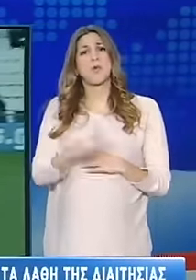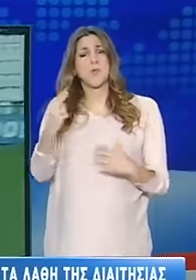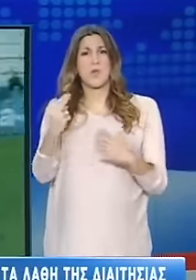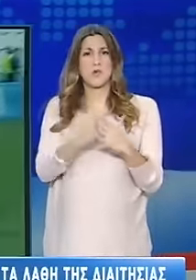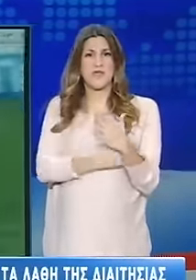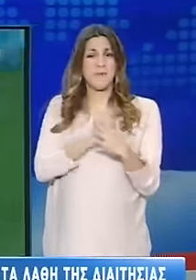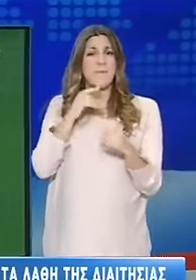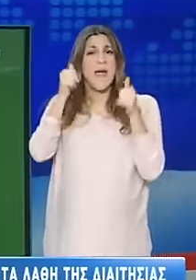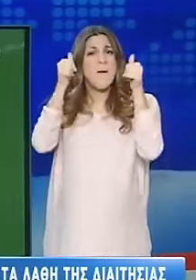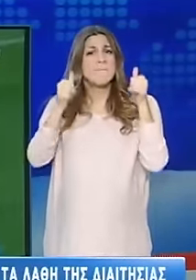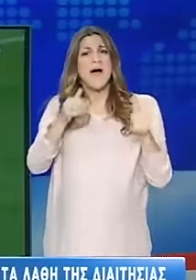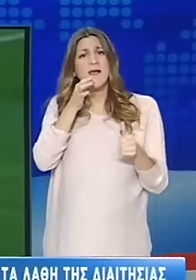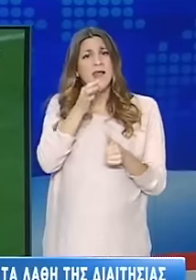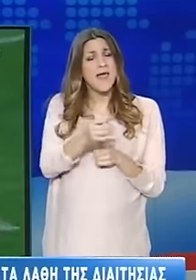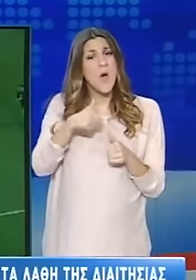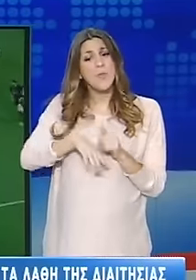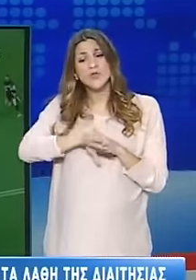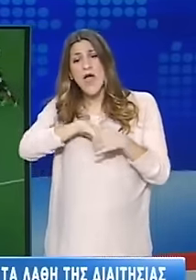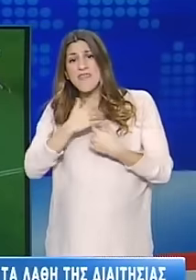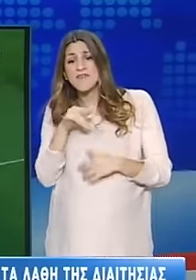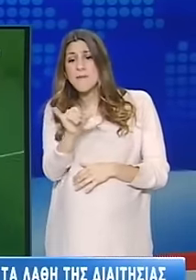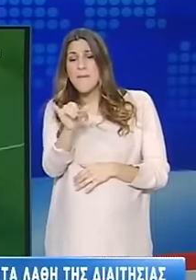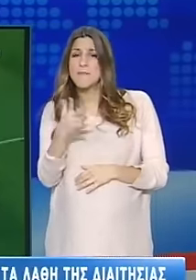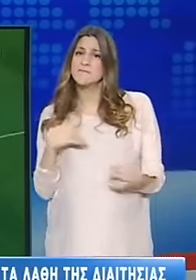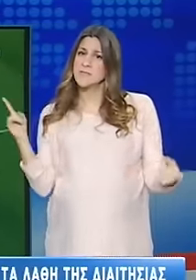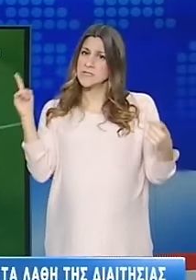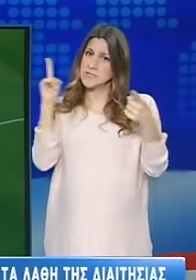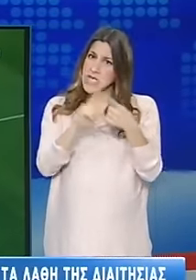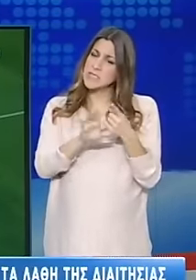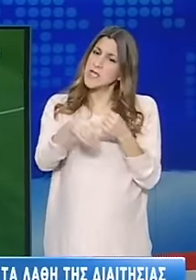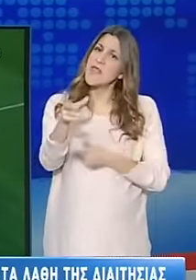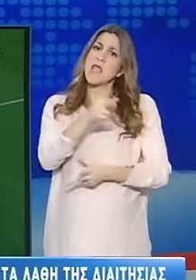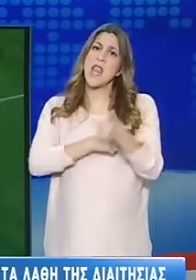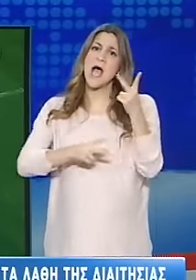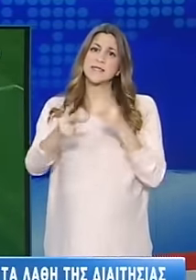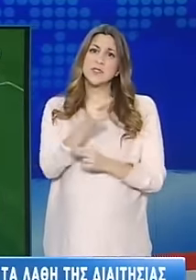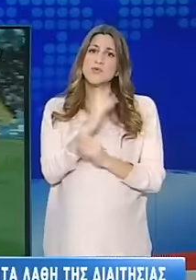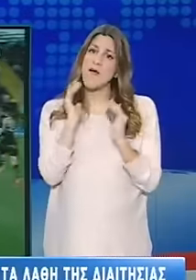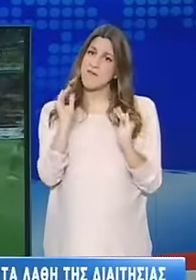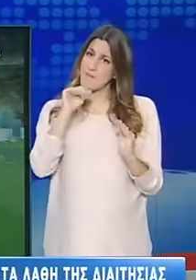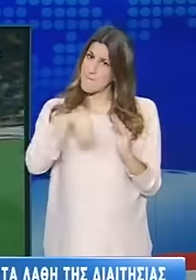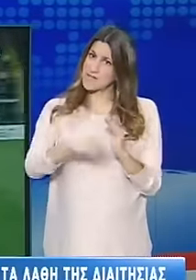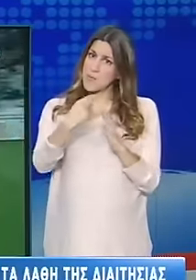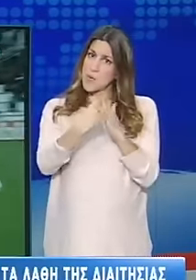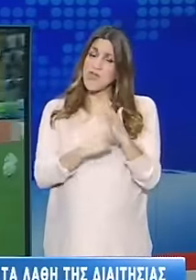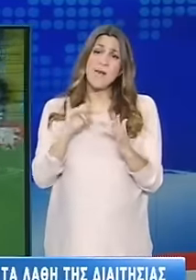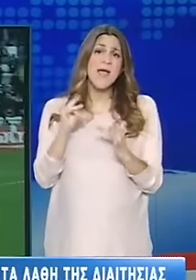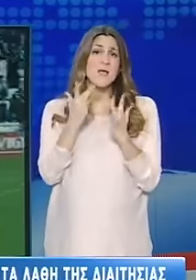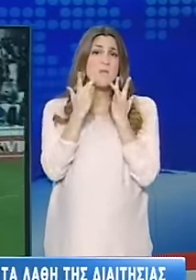καλή κάθε ενδιαφερόμενο σε συνάντηση την προσεχή Πέμπτη προκειμένου να αποφασιστεί αν όπως αναφέρεται η ομάδα θα συνεχίσει να συμμετέχει στη